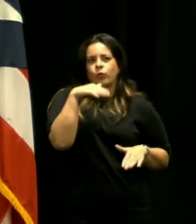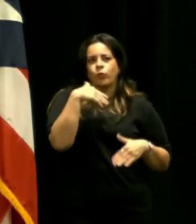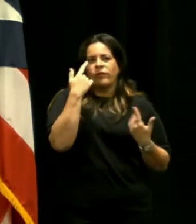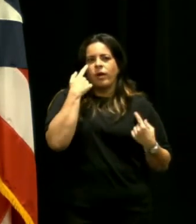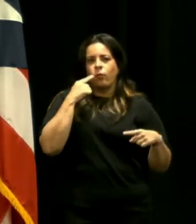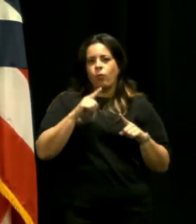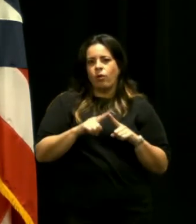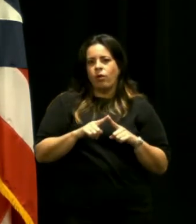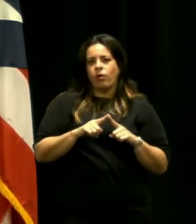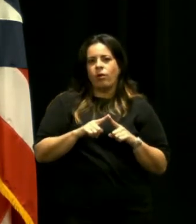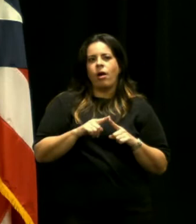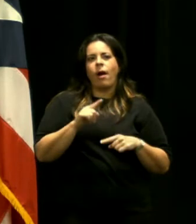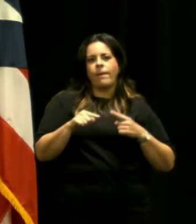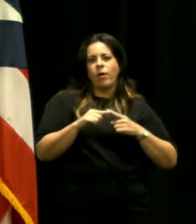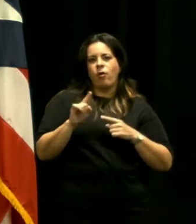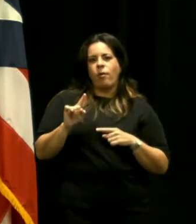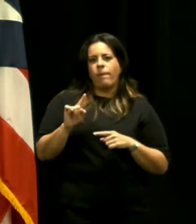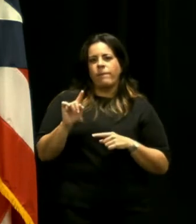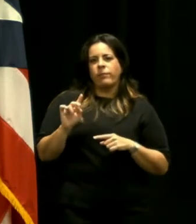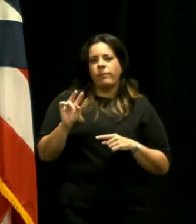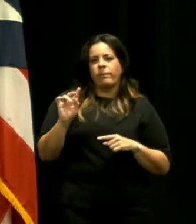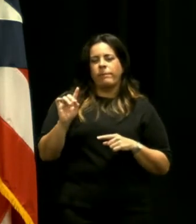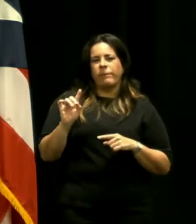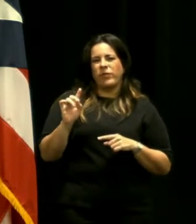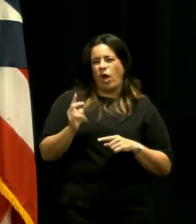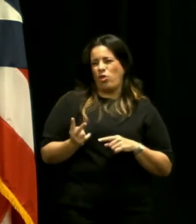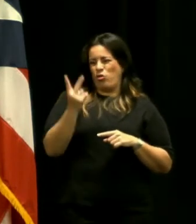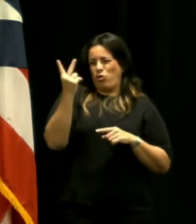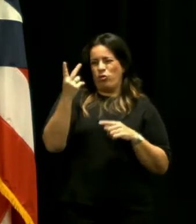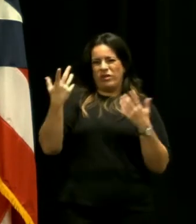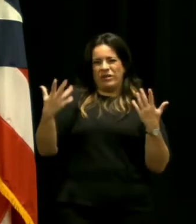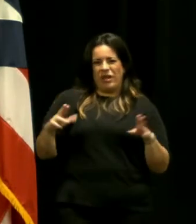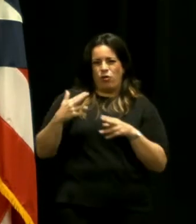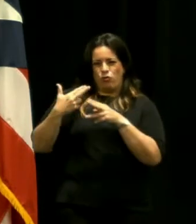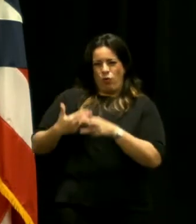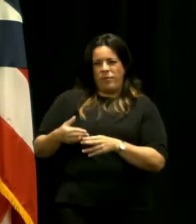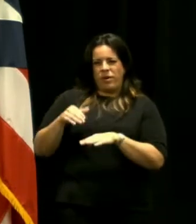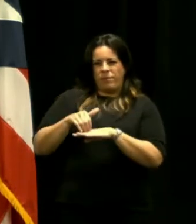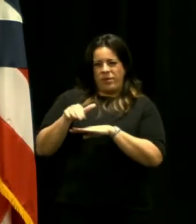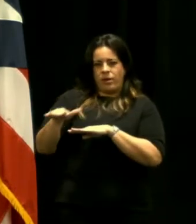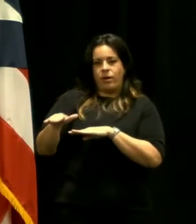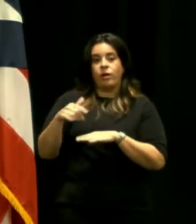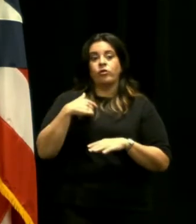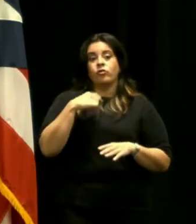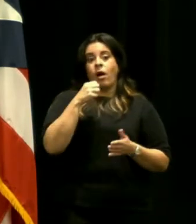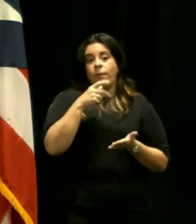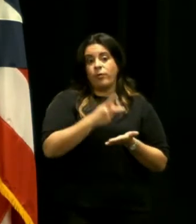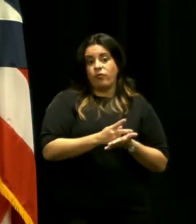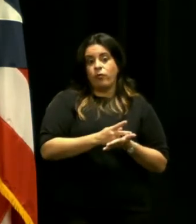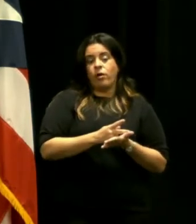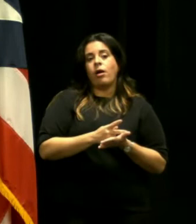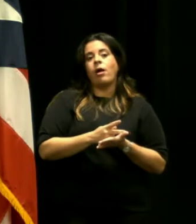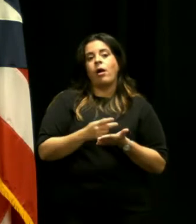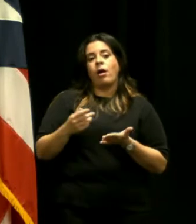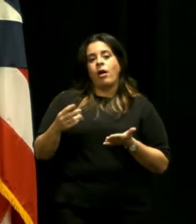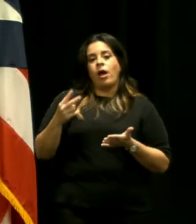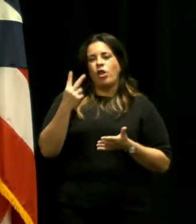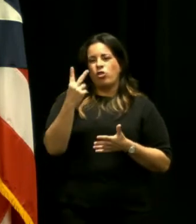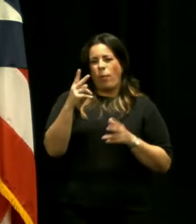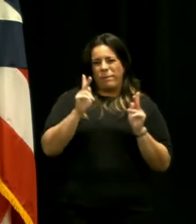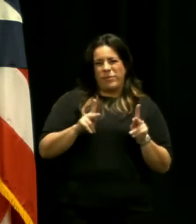consenso en cuanto a los primeros dos candidatos que sometieron yo autoricé que se sometieran dos candidatos